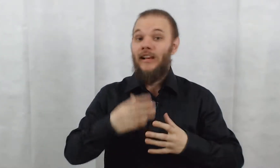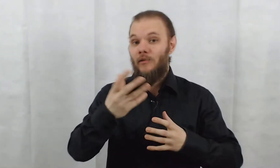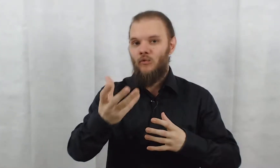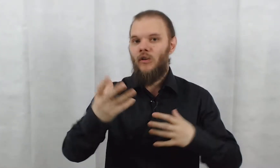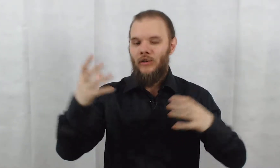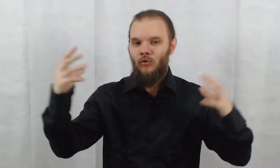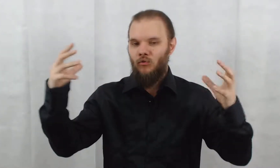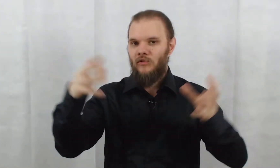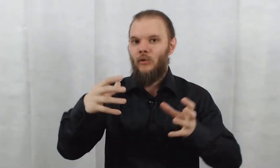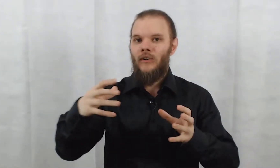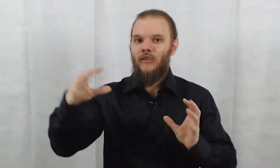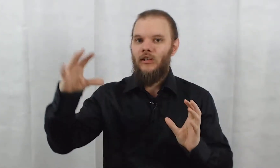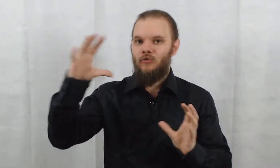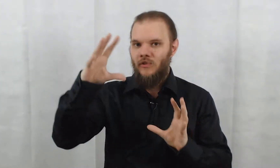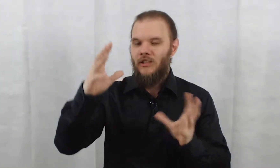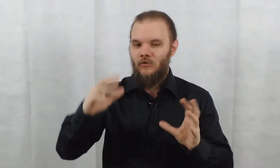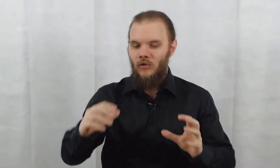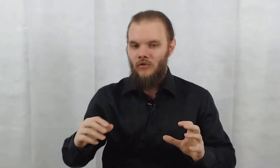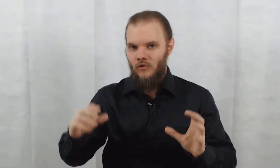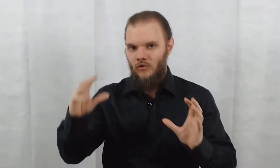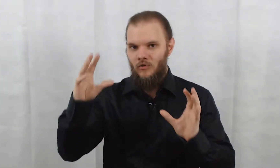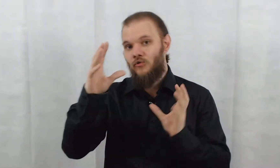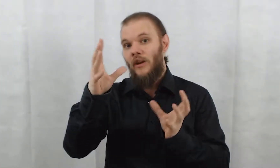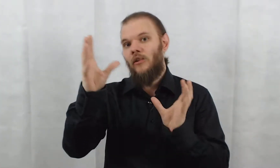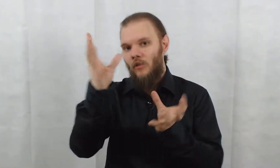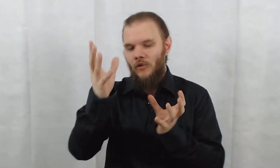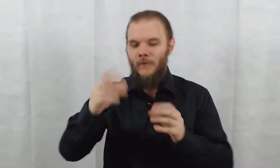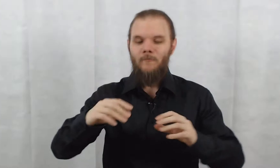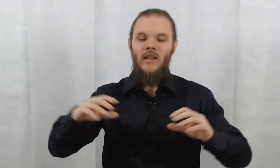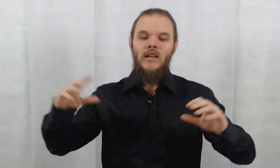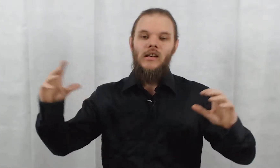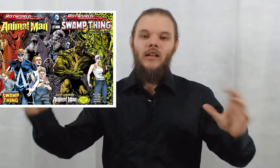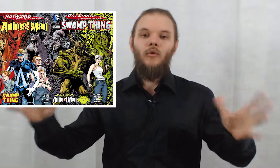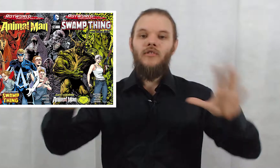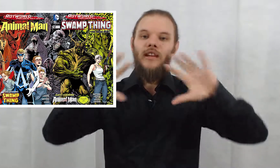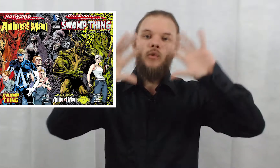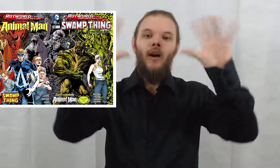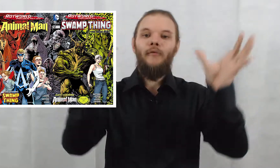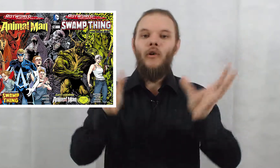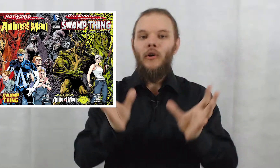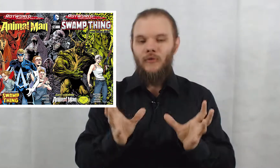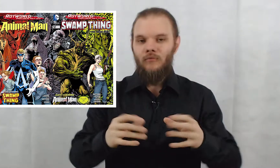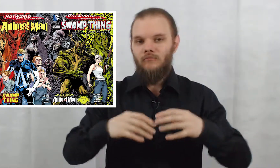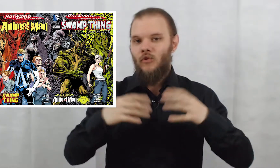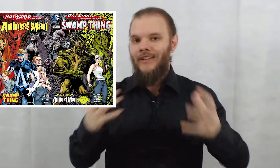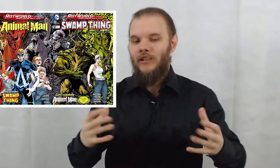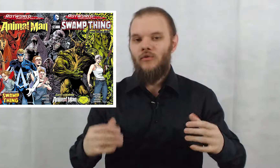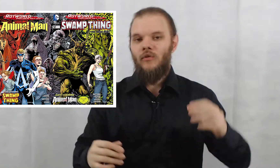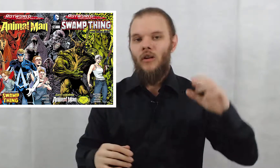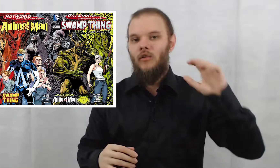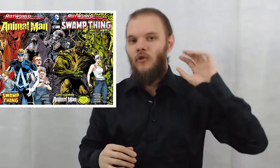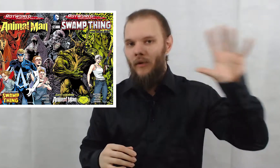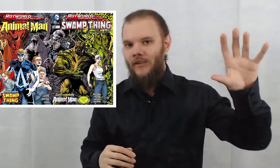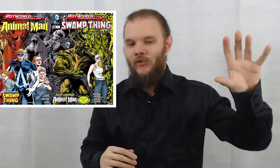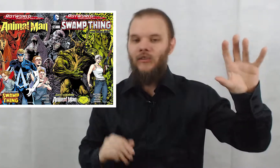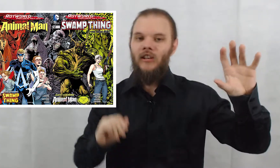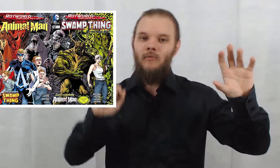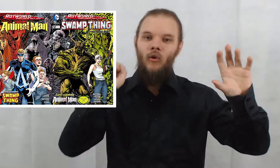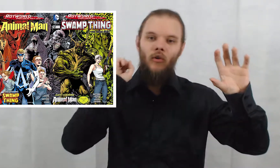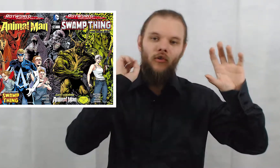Alan Moore qui a surtout théorisé le Grey et le Rot. Donc il y a trois forces de la nature. Le Red, c'est les animaux, le